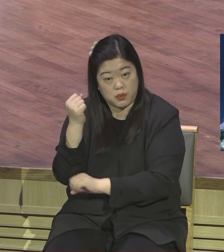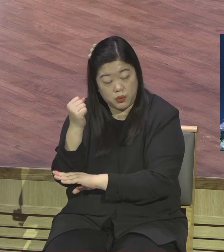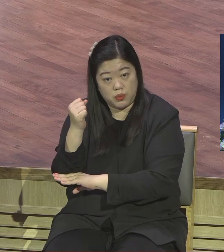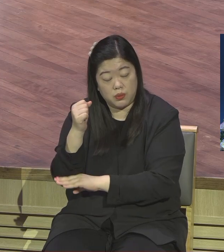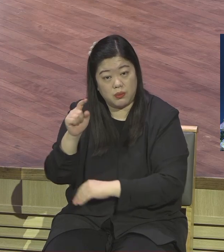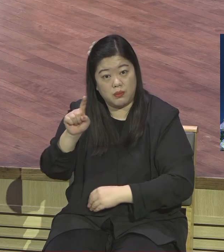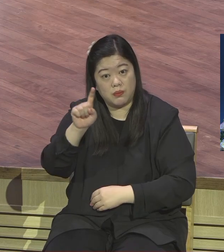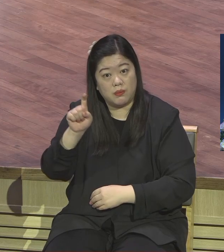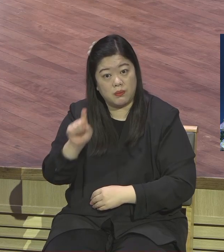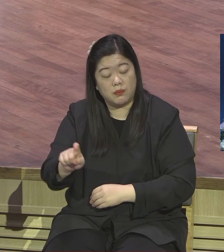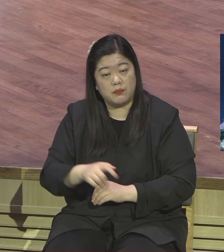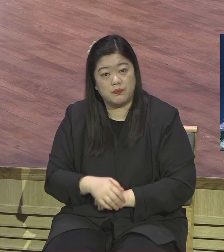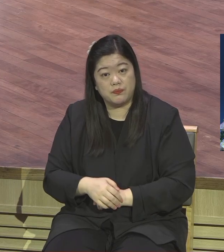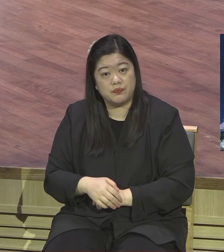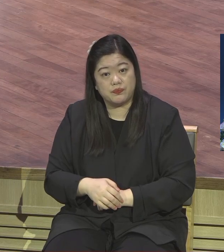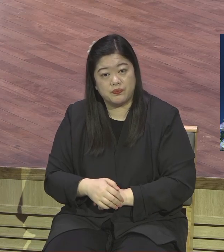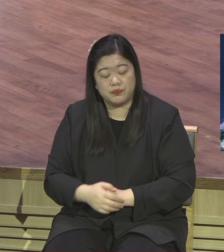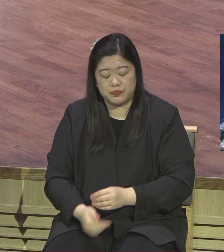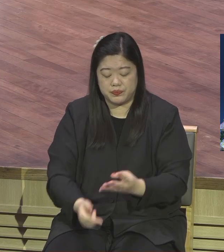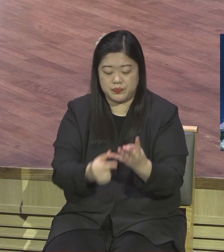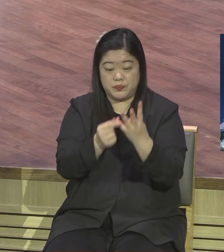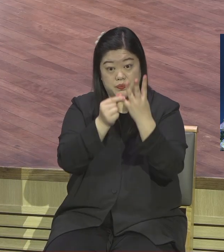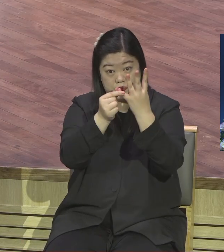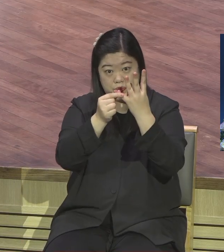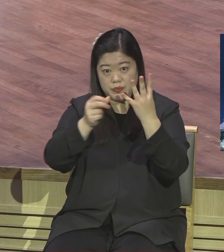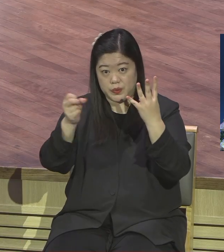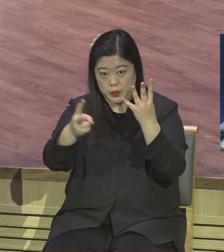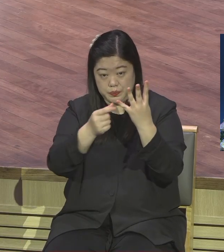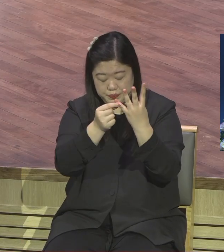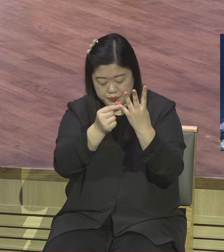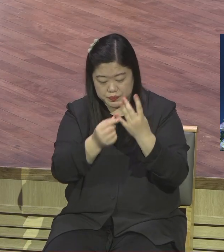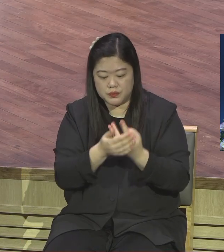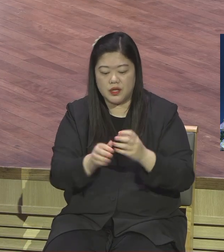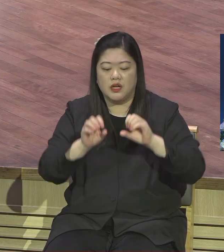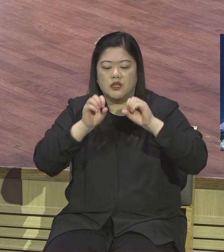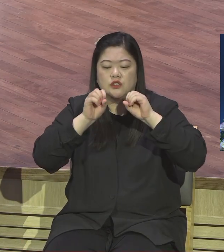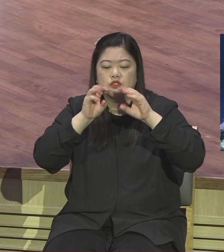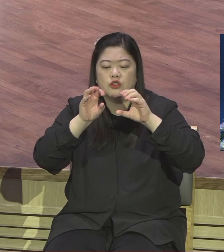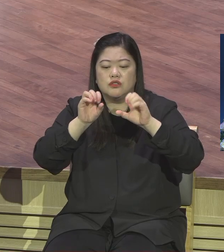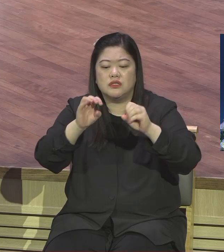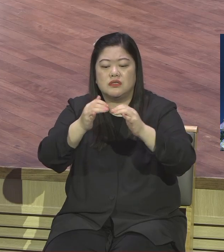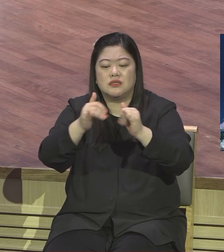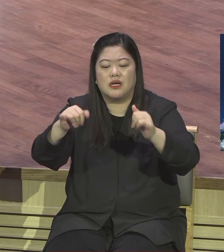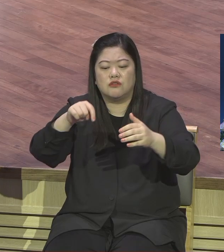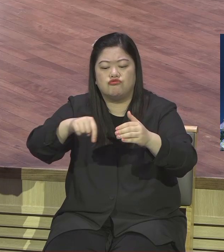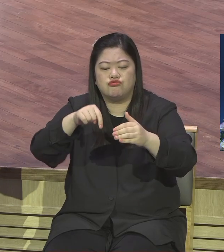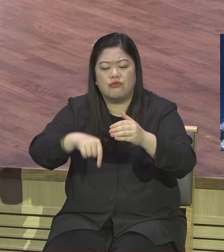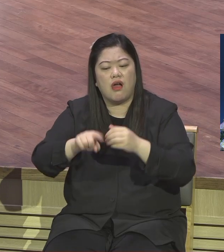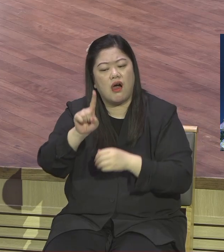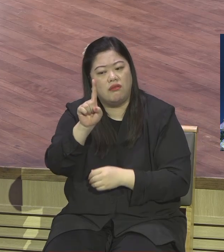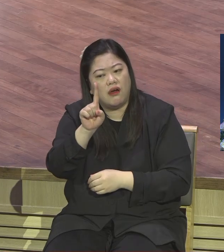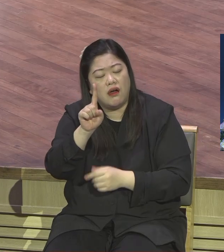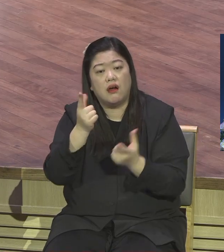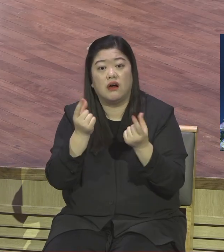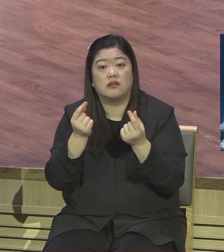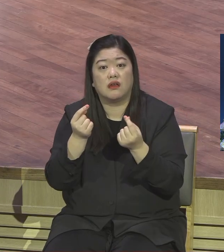마지막으로 선지자 중에 하나다 그랬습니다 선지자 선지자가 뭐예요 종교와 율법을 대표하는 거죠